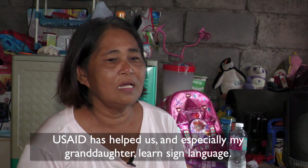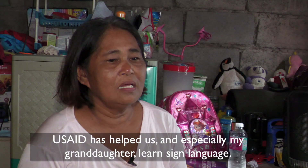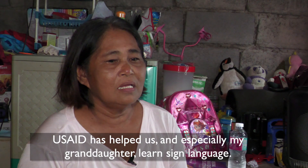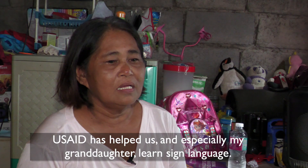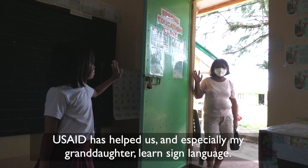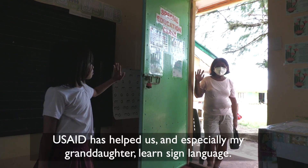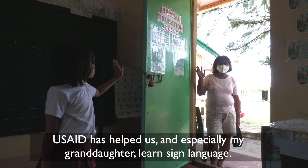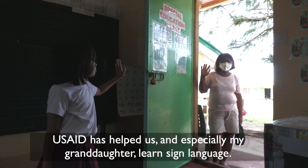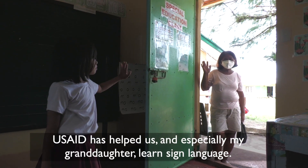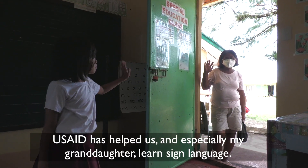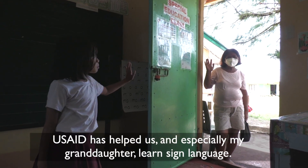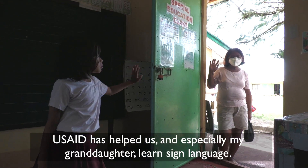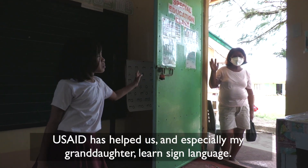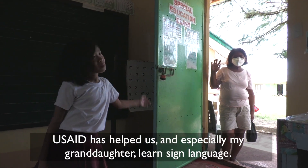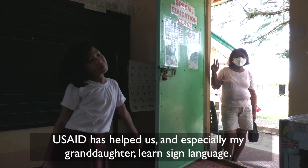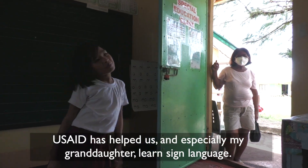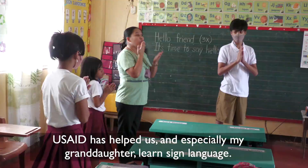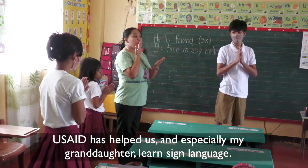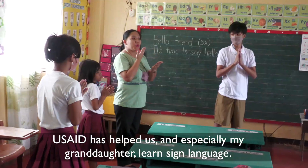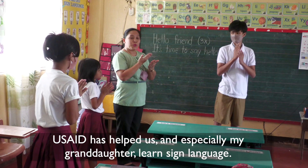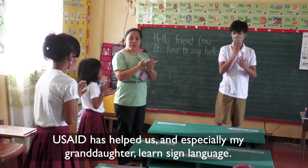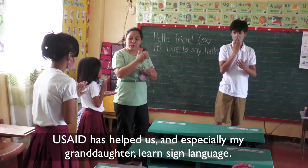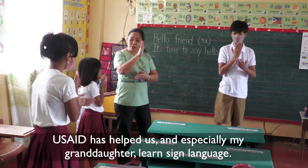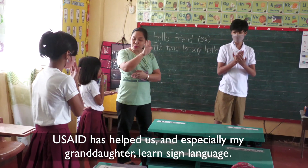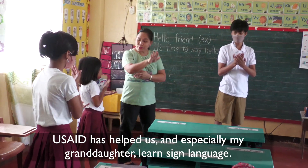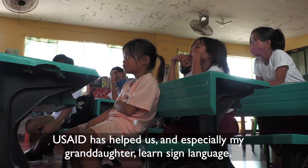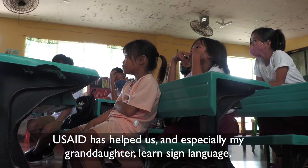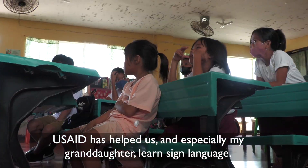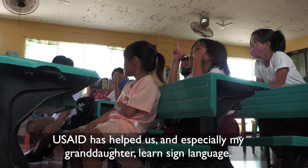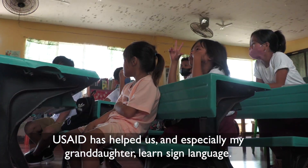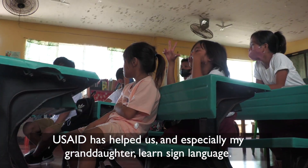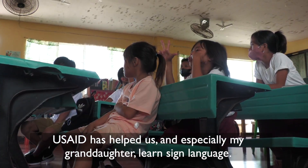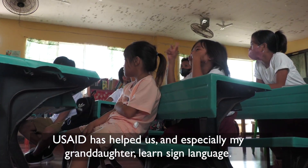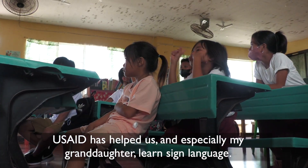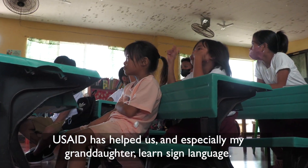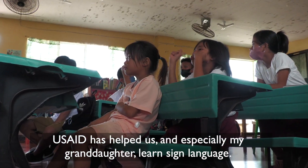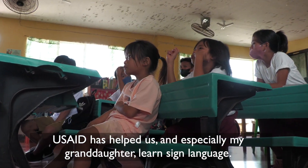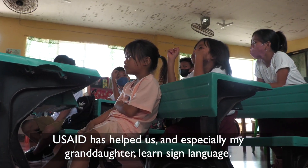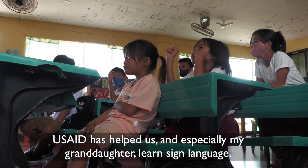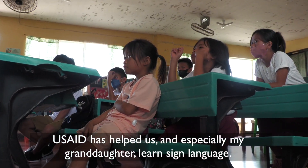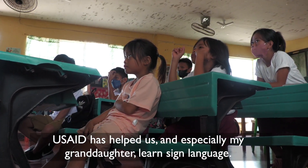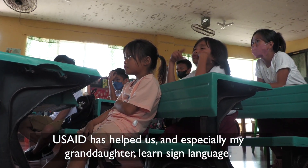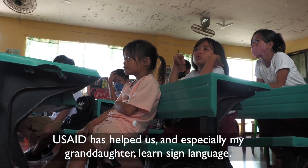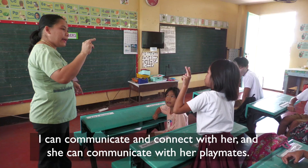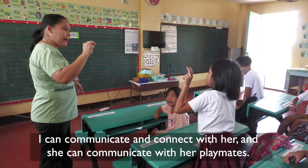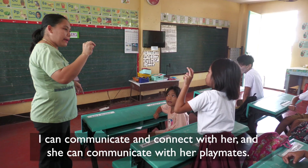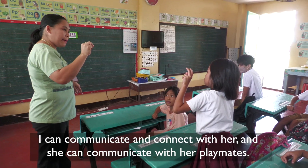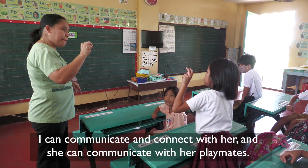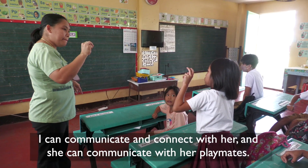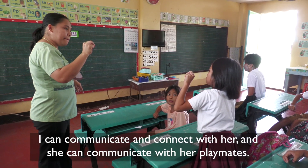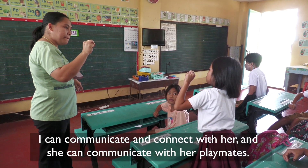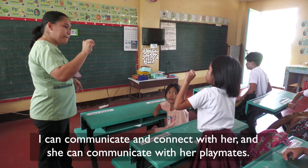natutuwang apoko mag-sign language para maintindihan ko.